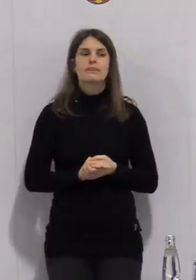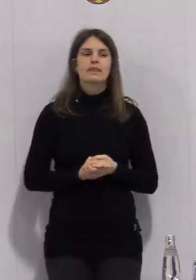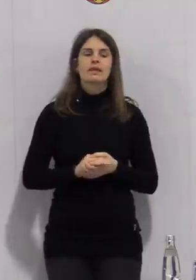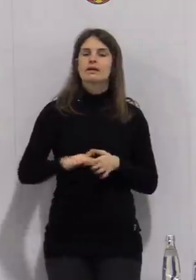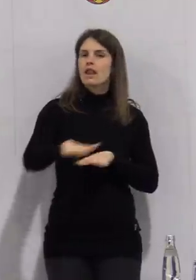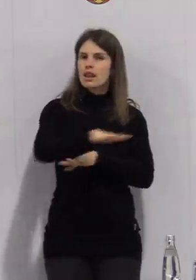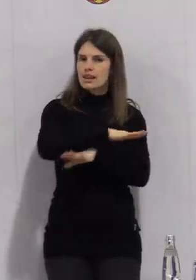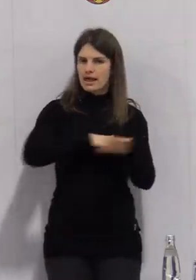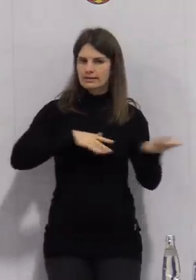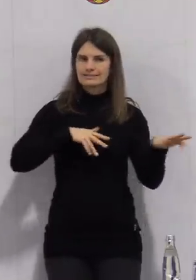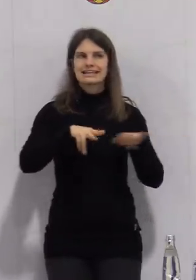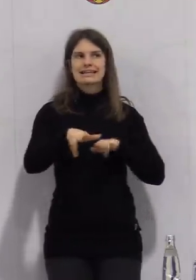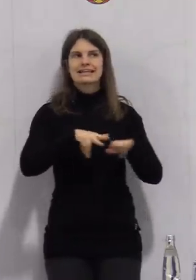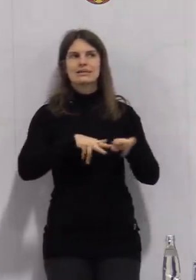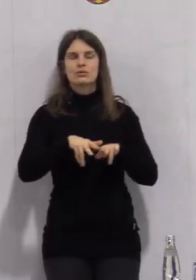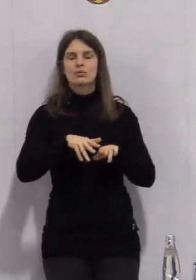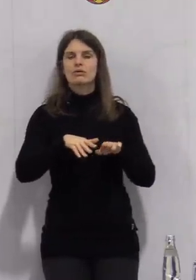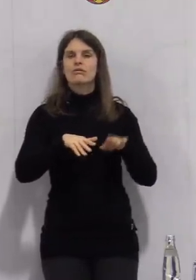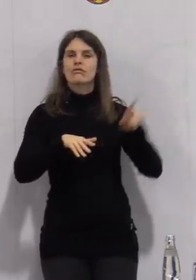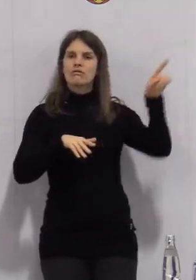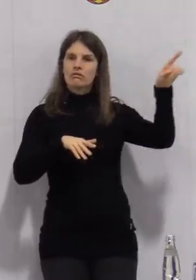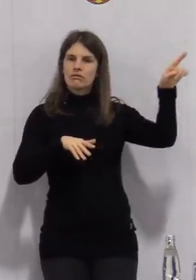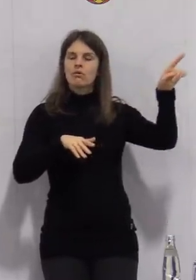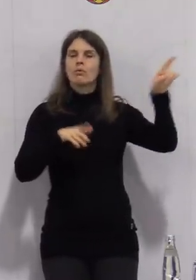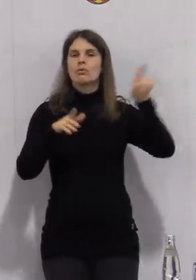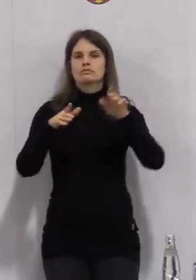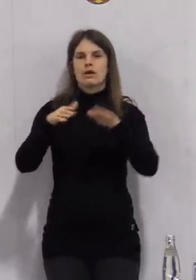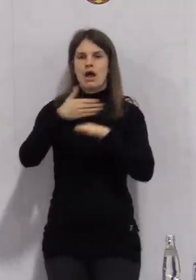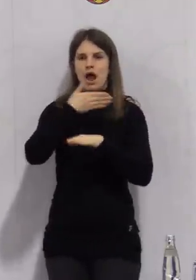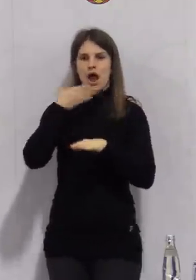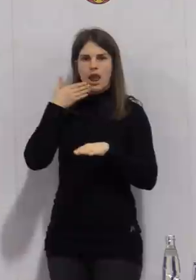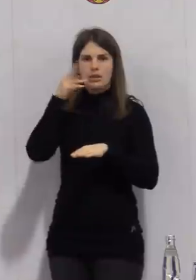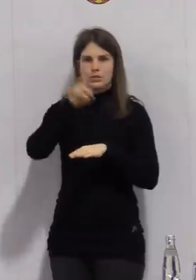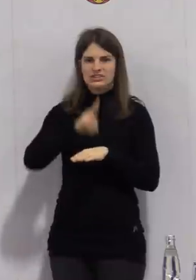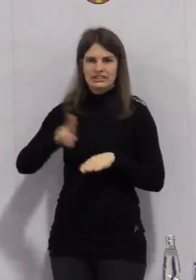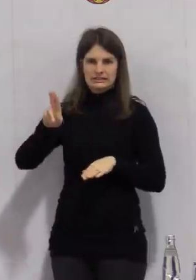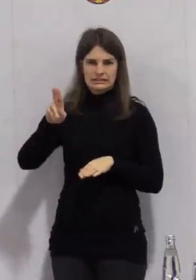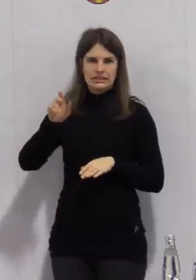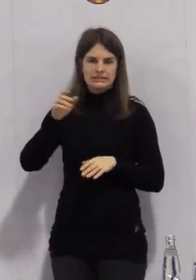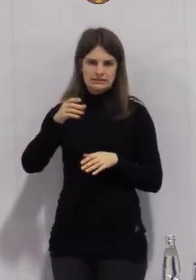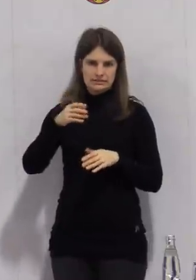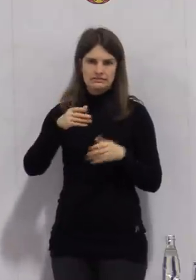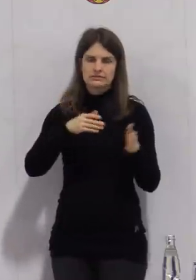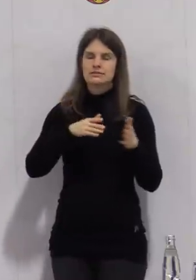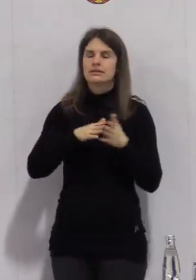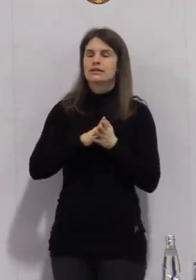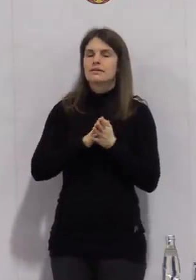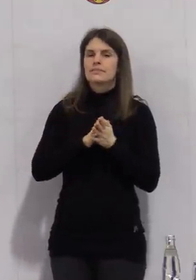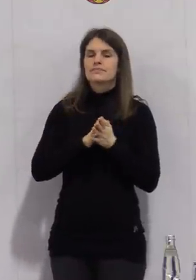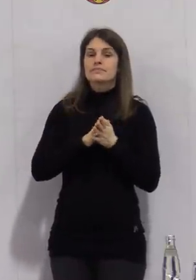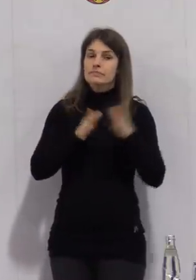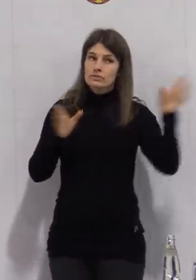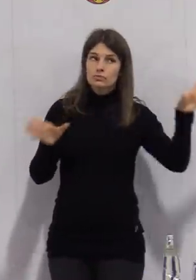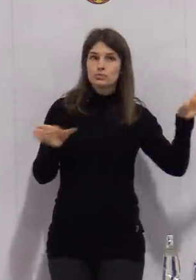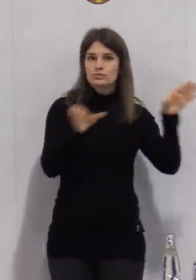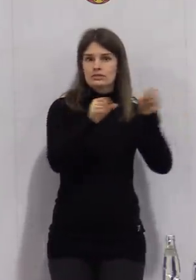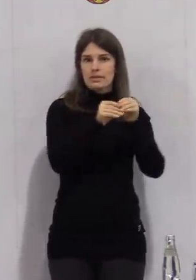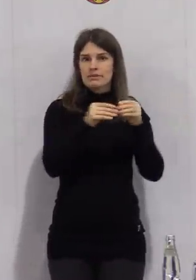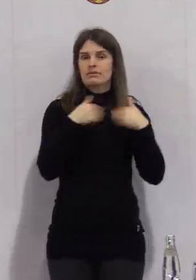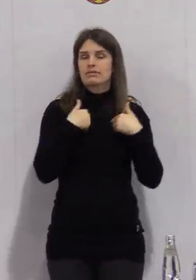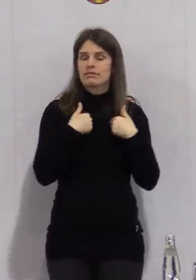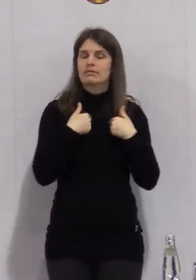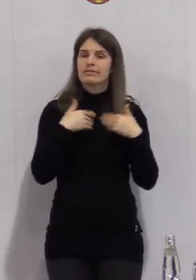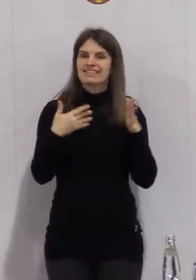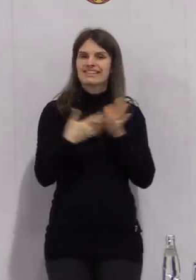und gemeinsam mit der Universität Halle, mit der Medizinischen Fakultät, eine wissenschaftlich begleitete Teststrategie